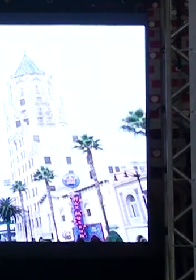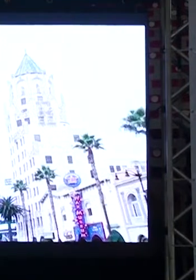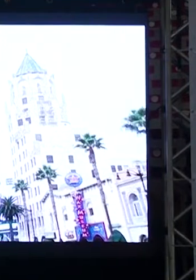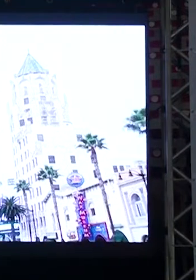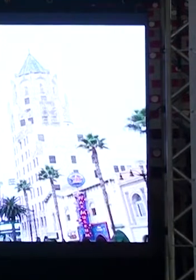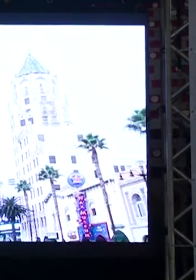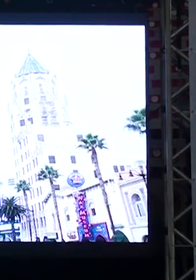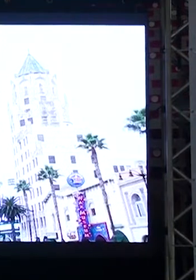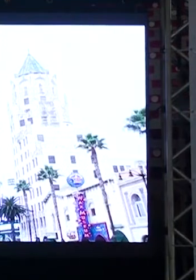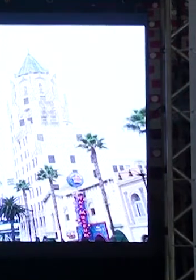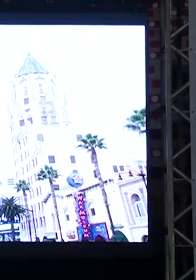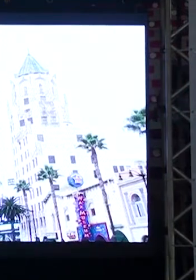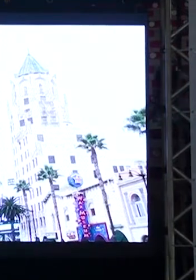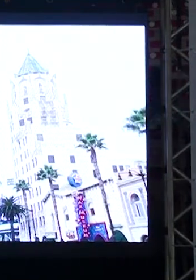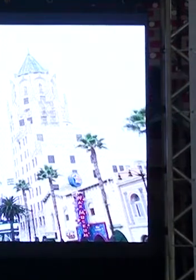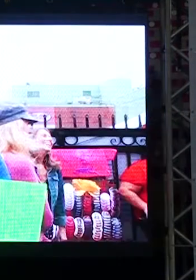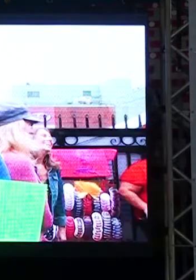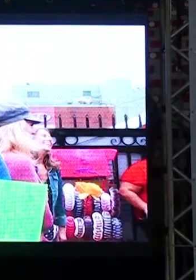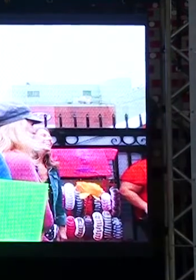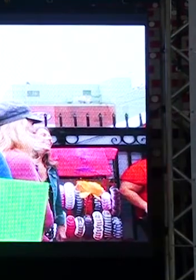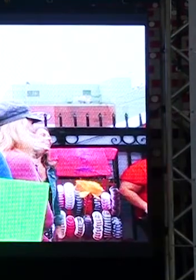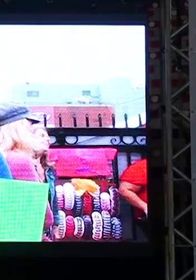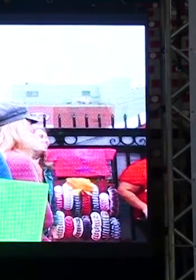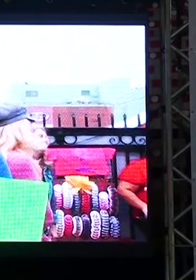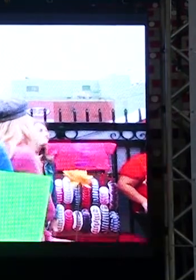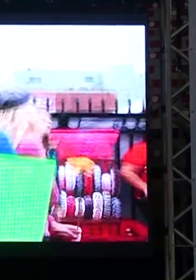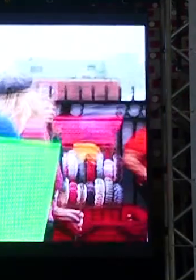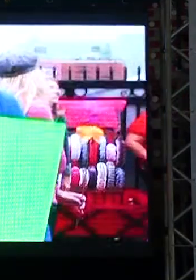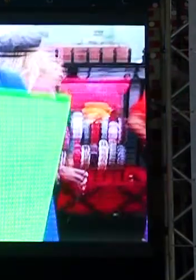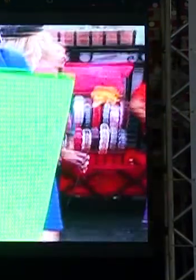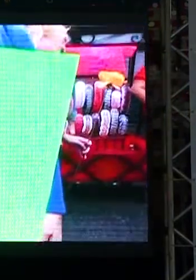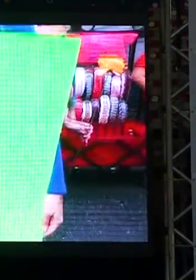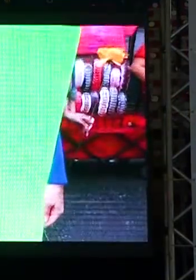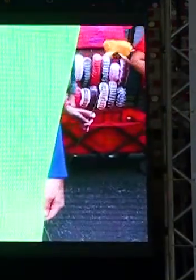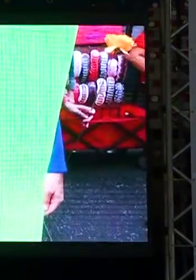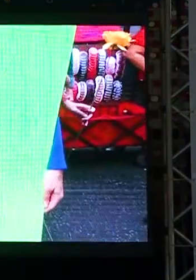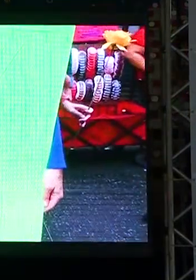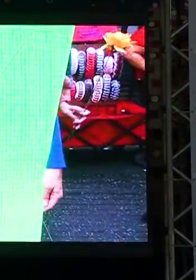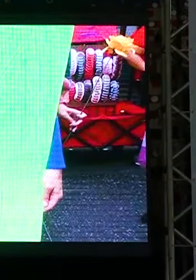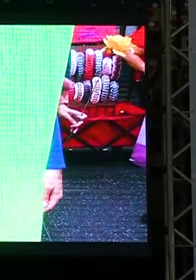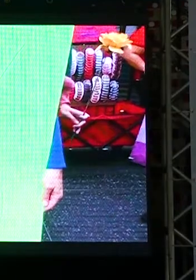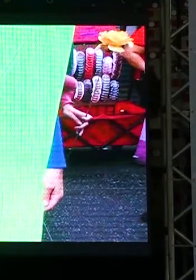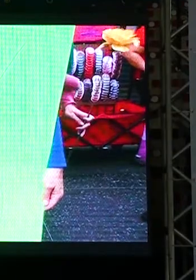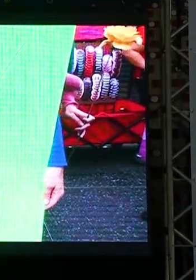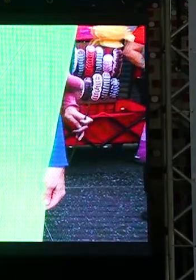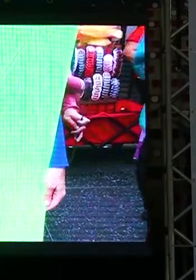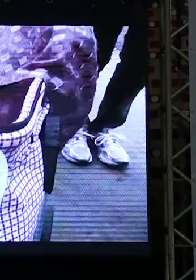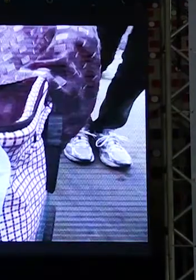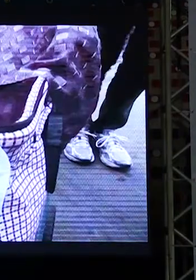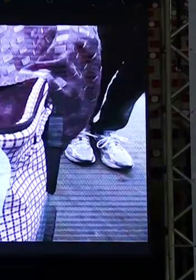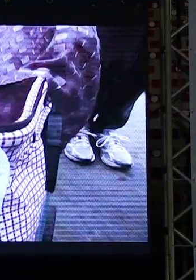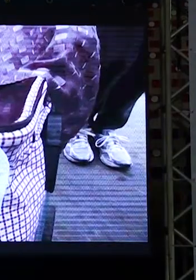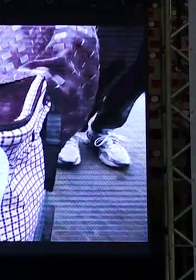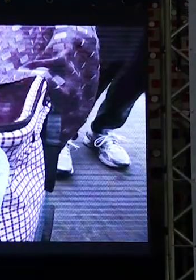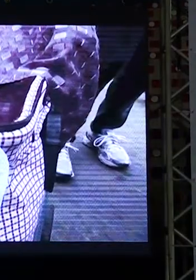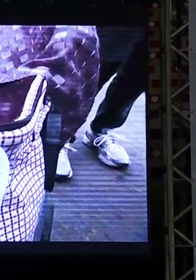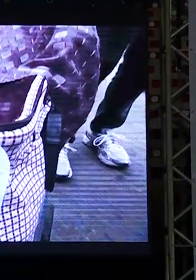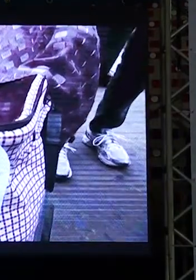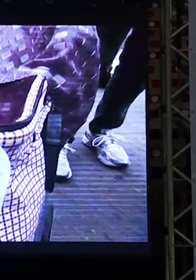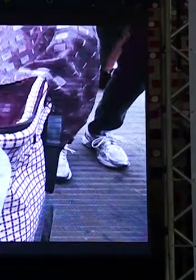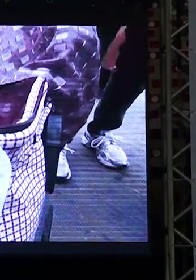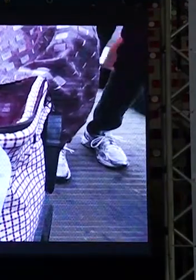nova figura de Hollywood acusada de abuso sexual outros denunciados são o produtor diretor Brett Ratner